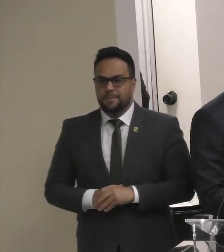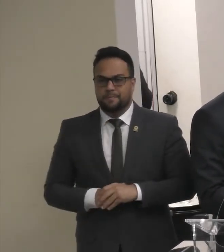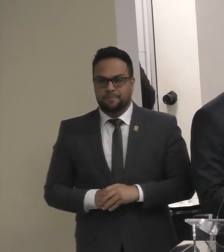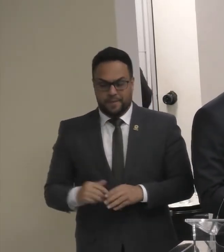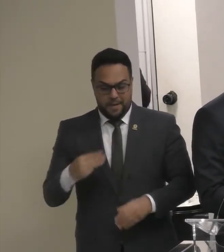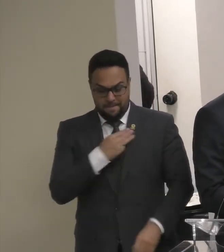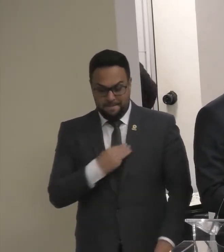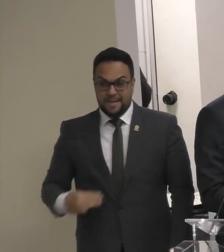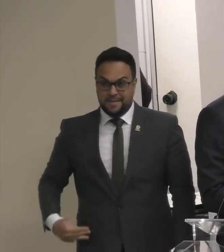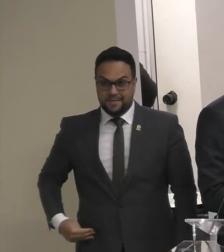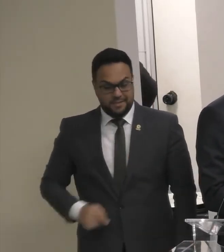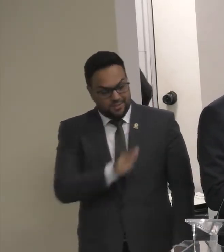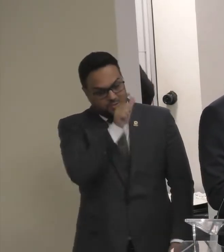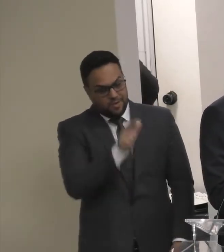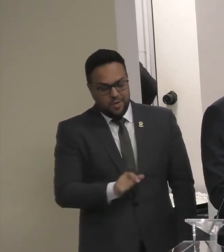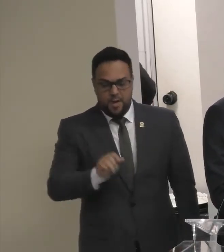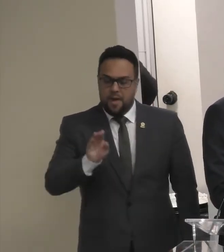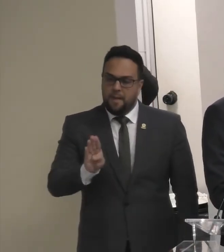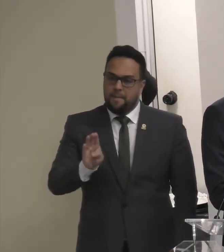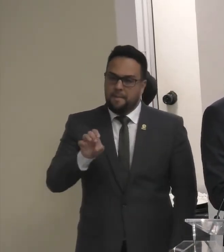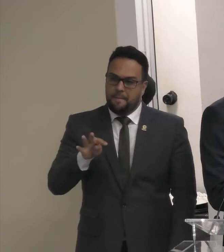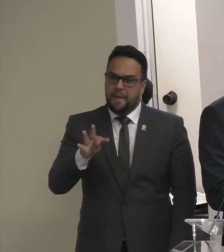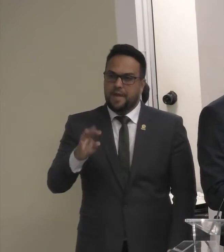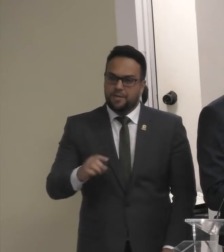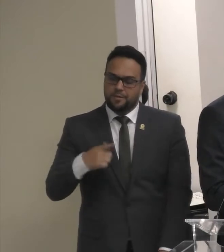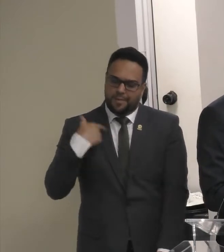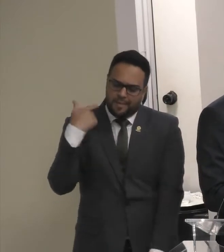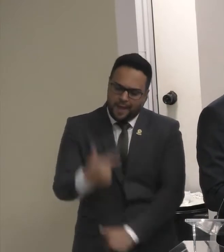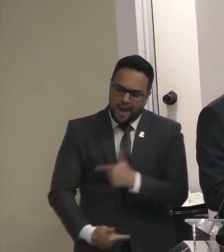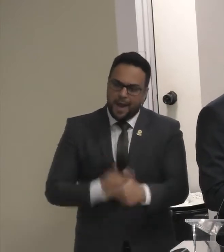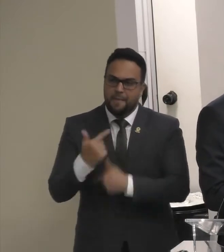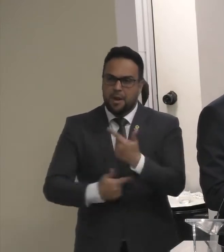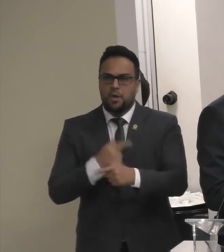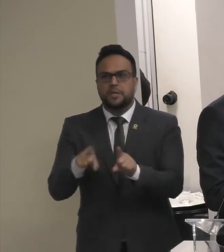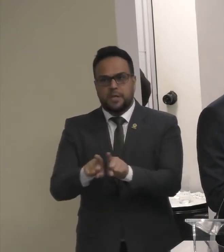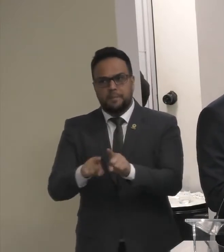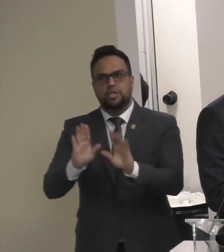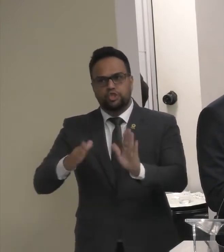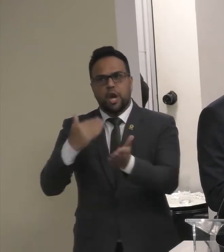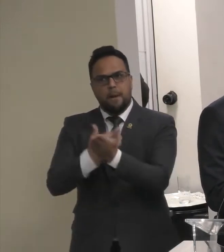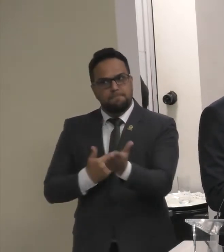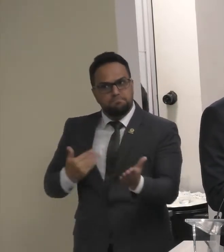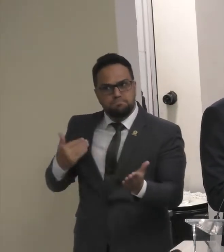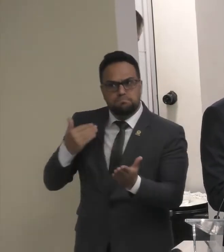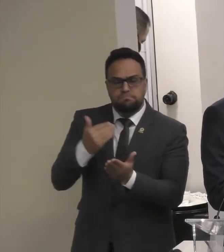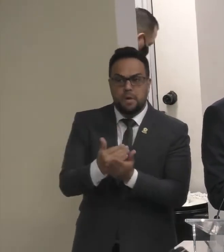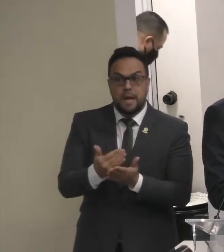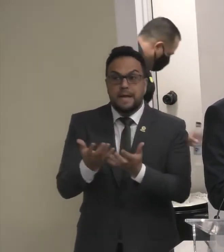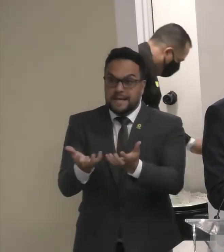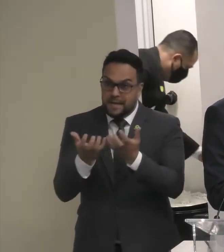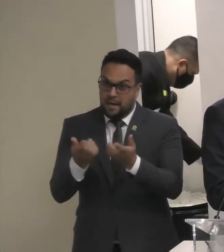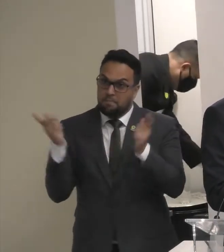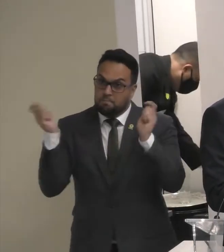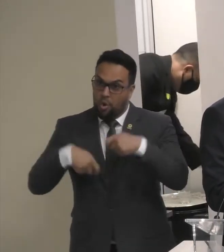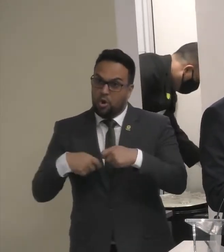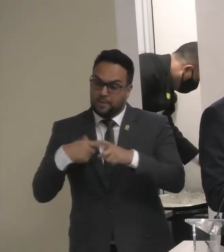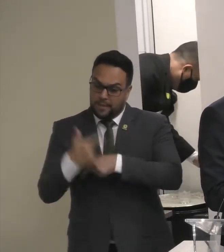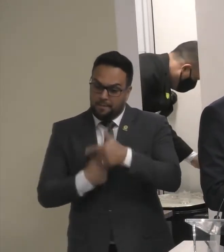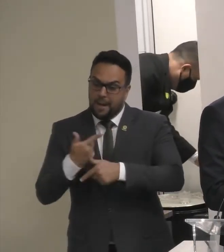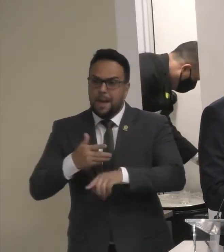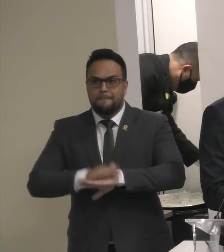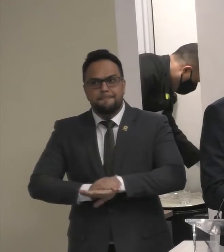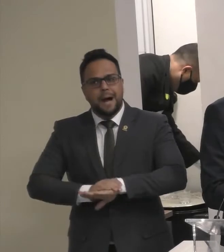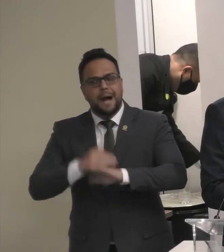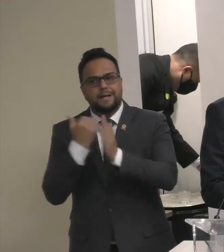Nós trabalhamos Muito Avançamos Muito Mas podemos E queremos Fazer ainda mais Dias como este